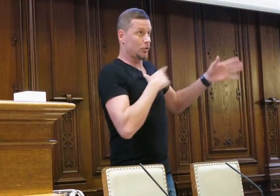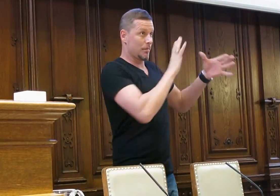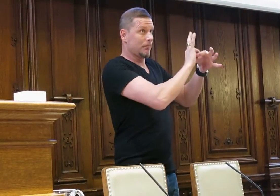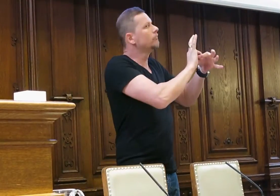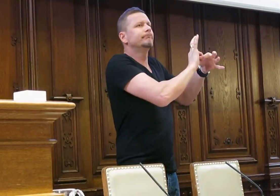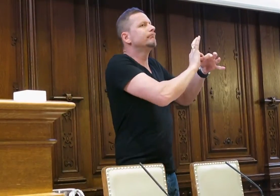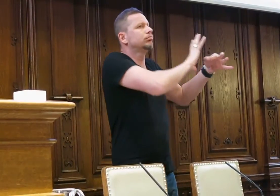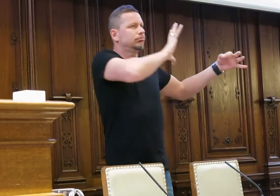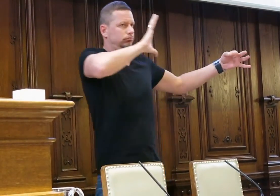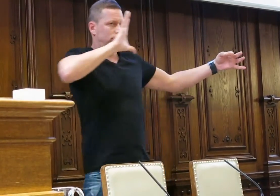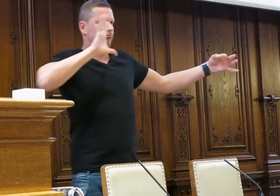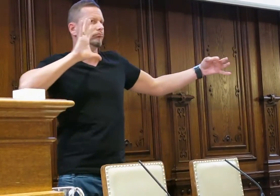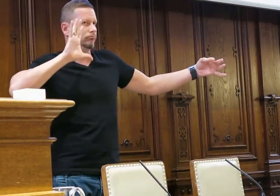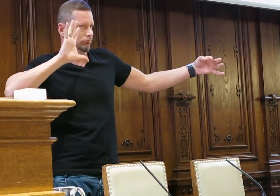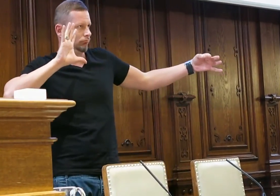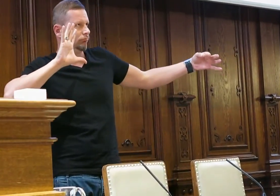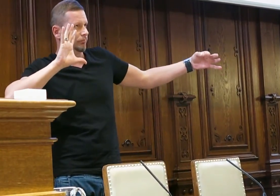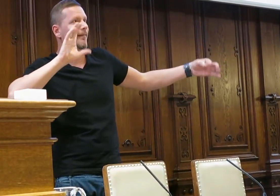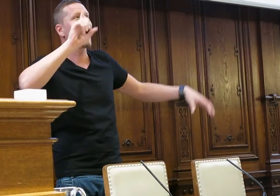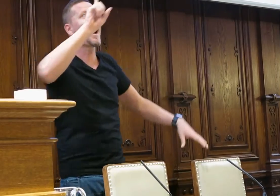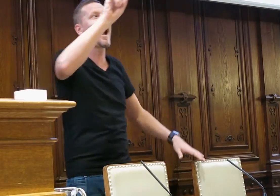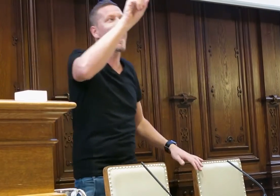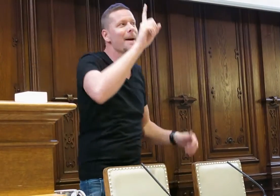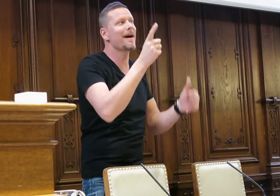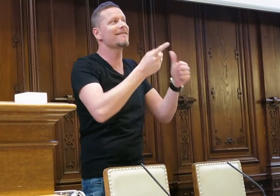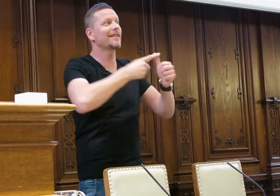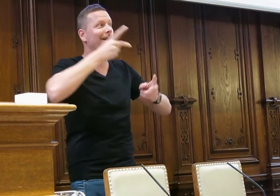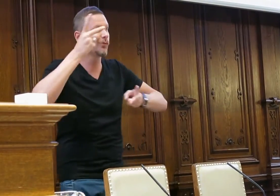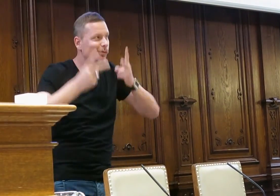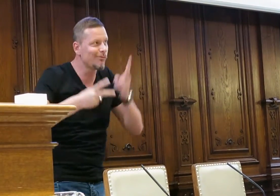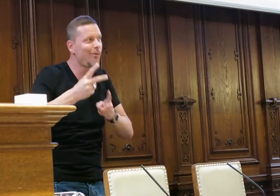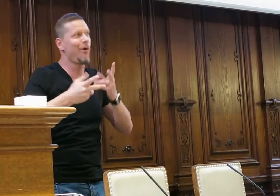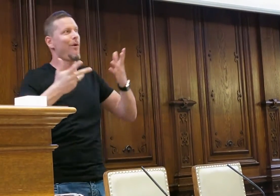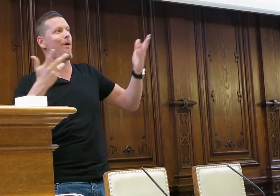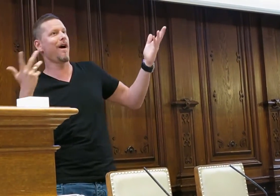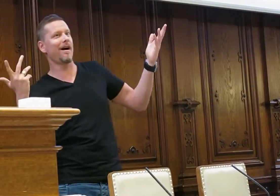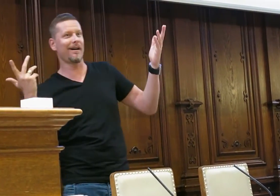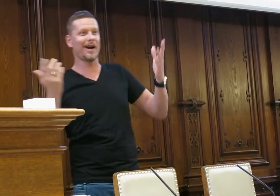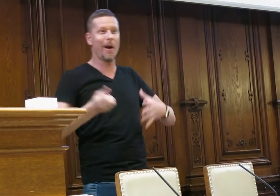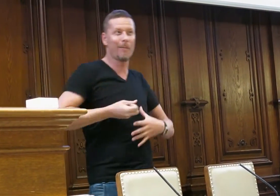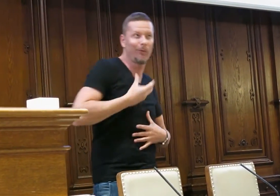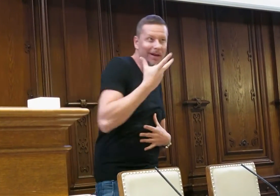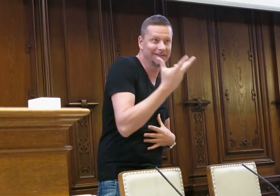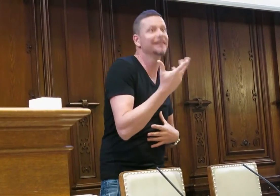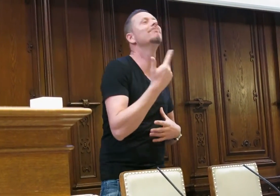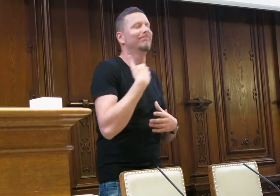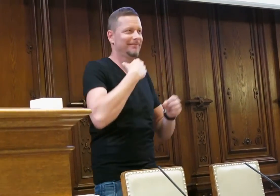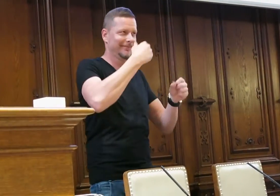Ich möchte aber dazu erwähnen, dass Gebärdensprache nichts mit Pantomime zu tun hat. Nur wenn sie dann in